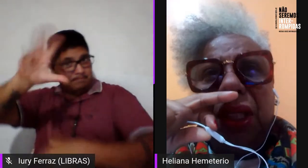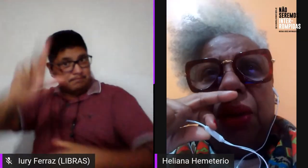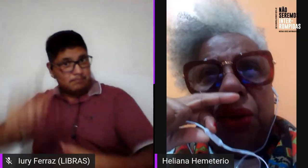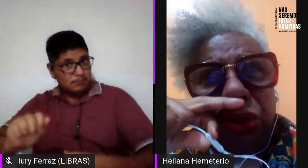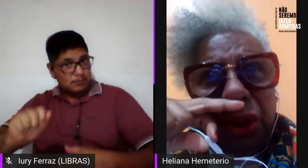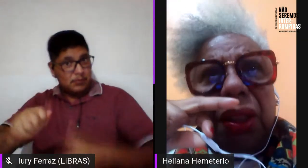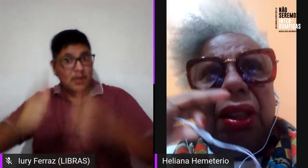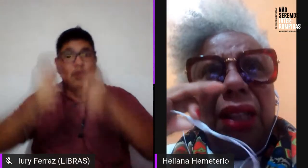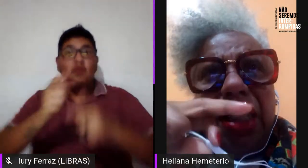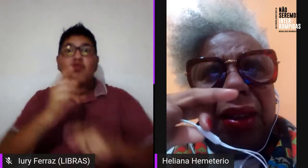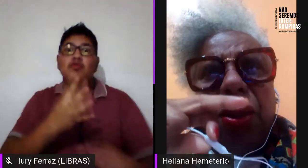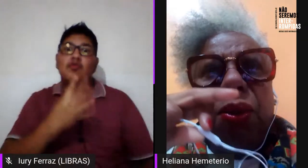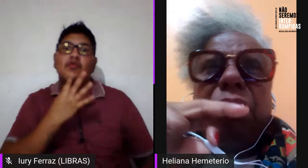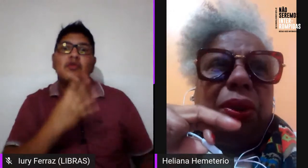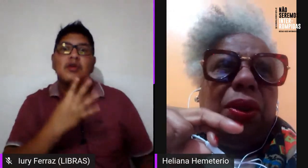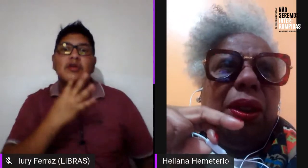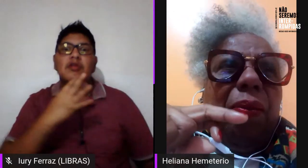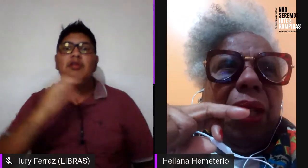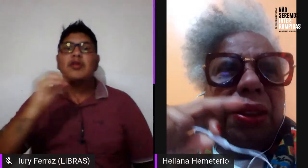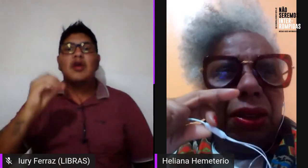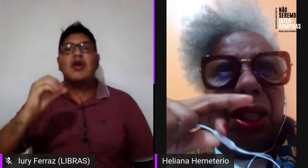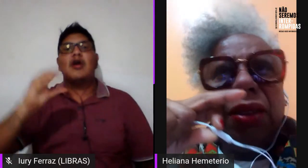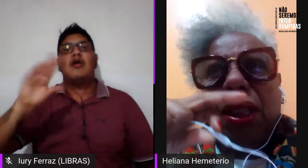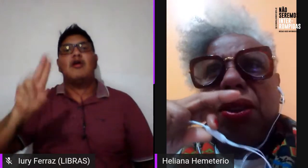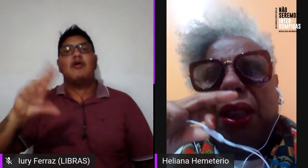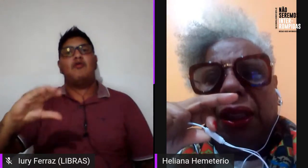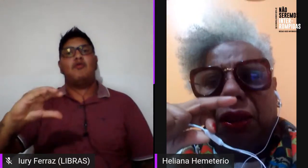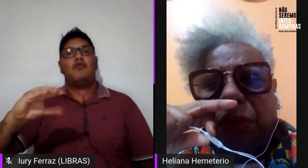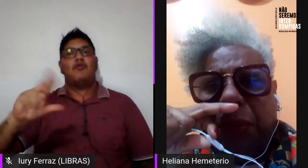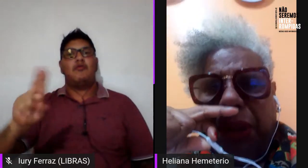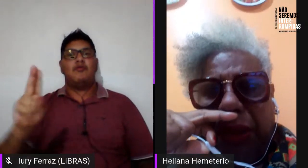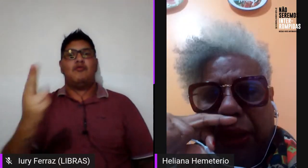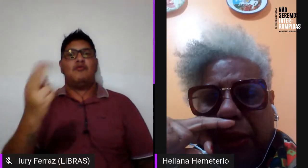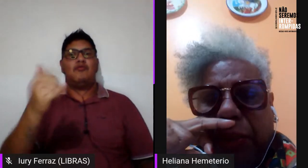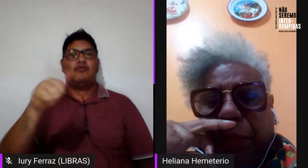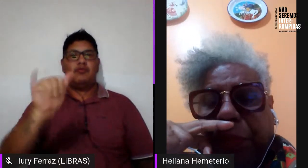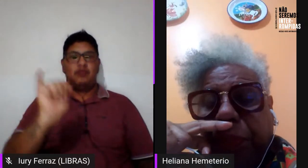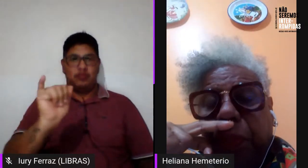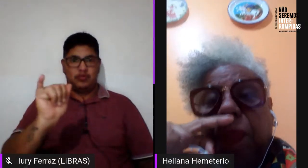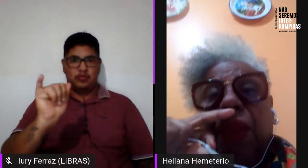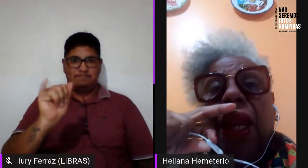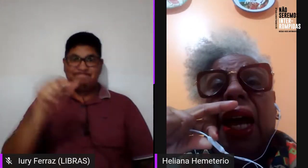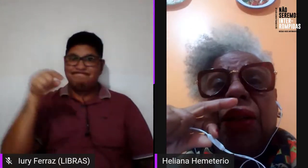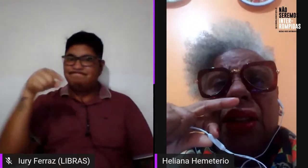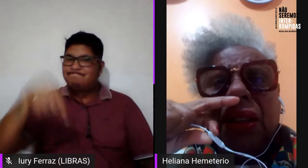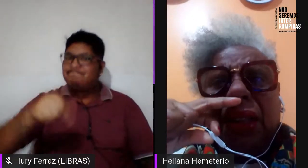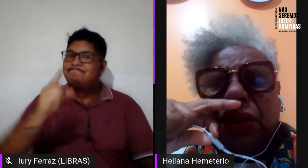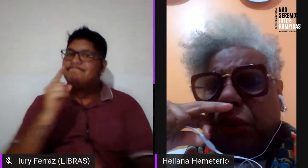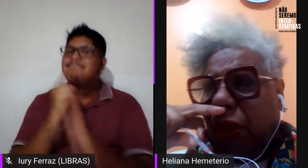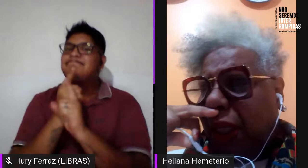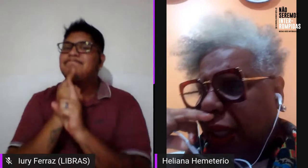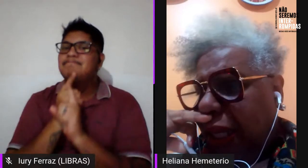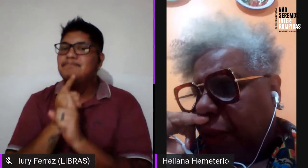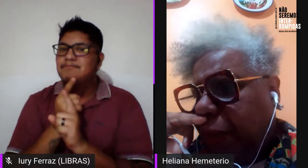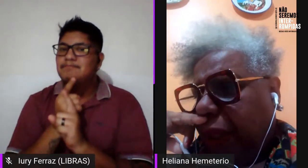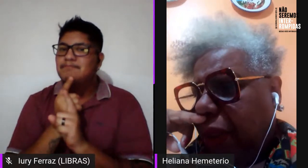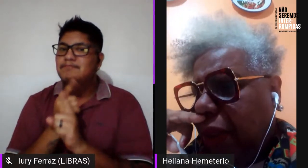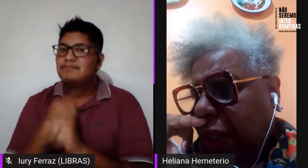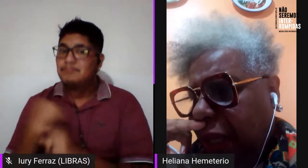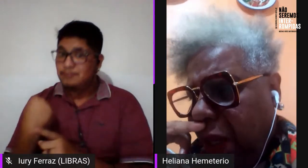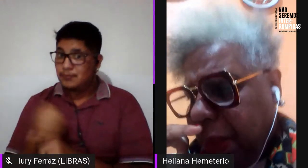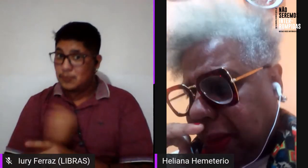Eu conheci a Oti nesse encontro, dessas lésbicas negras e feministas. A nossa trajetória